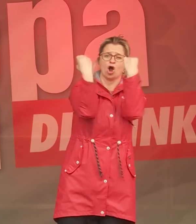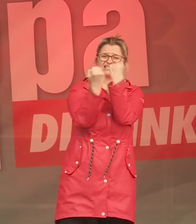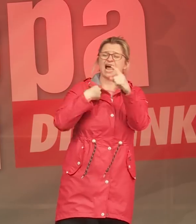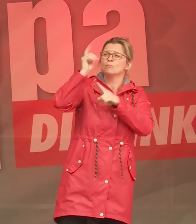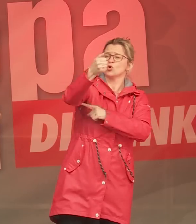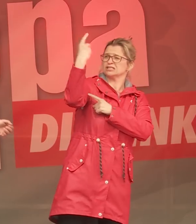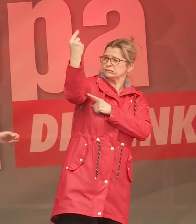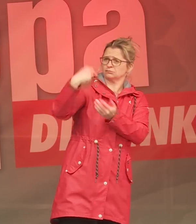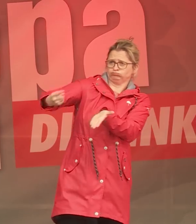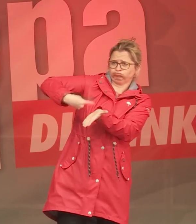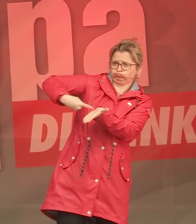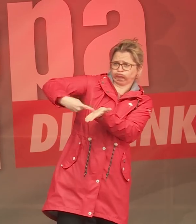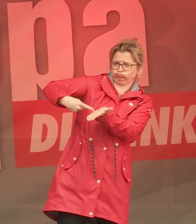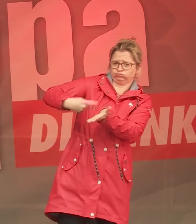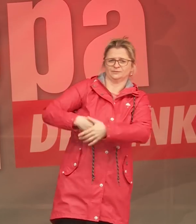gebeten werden.